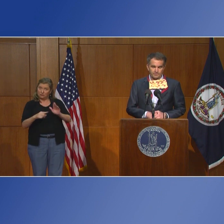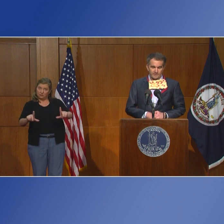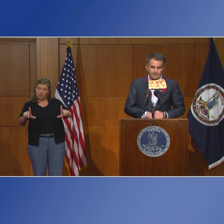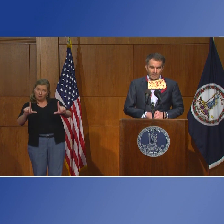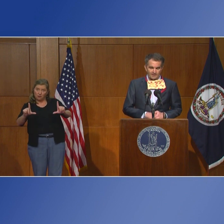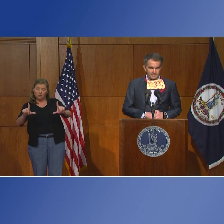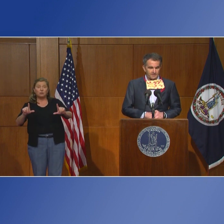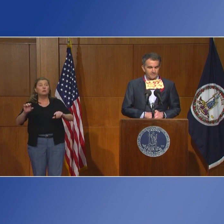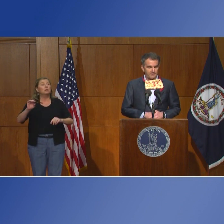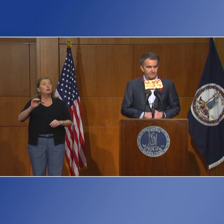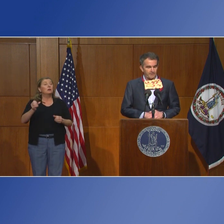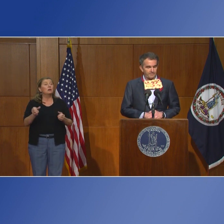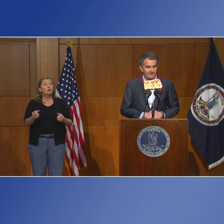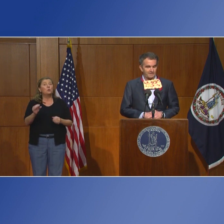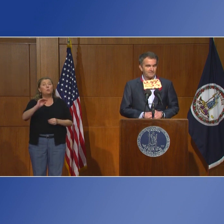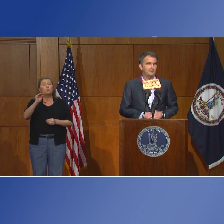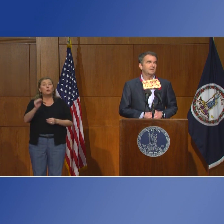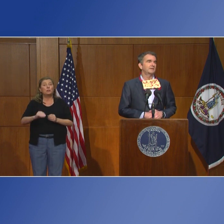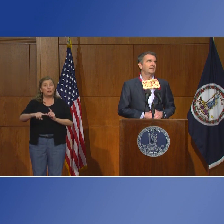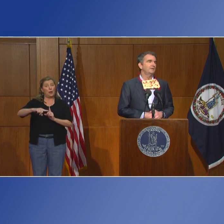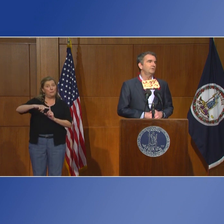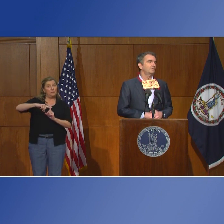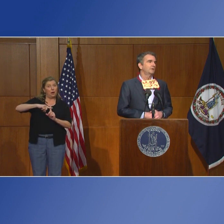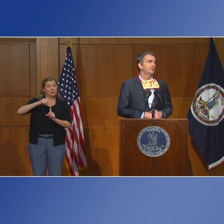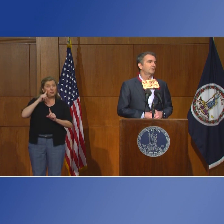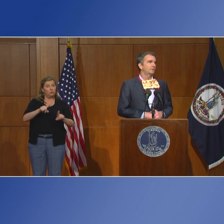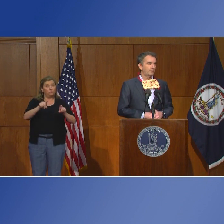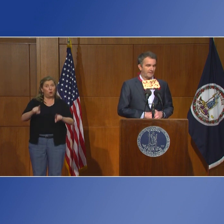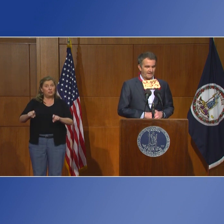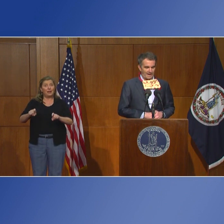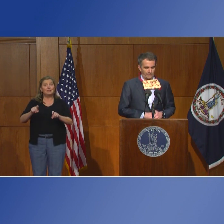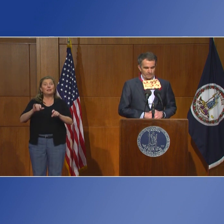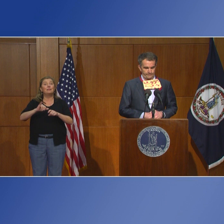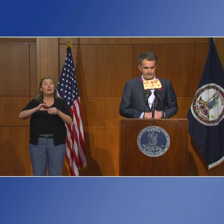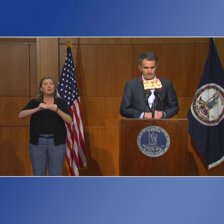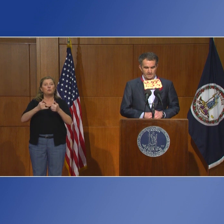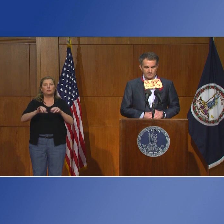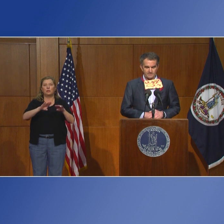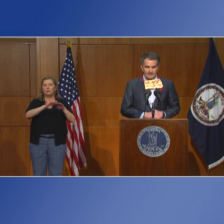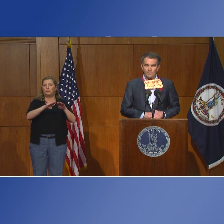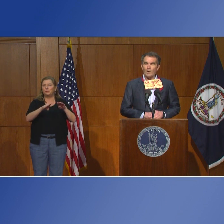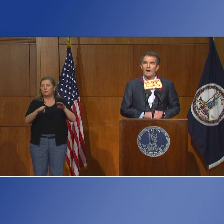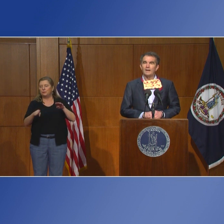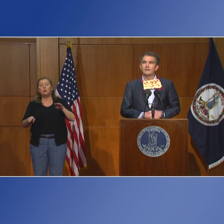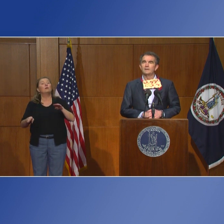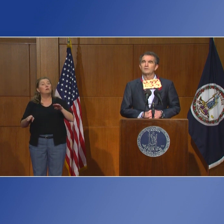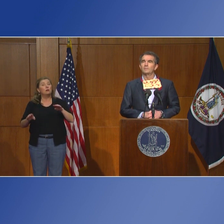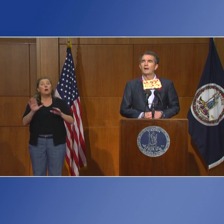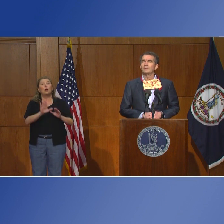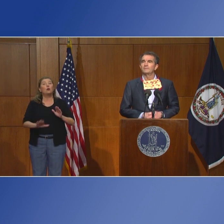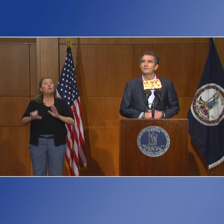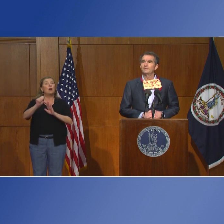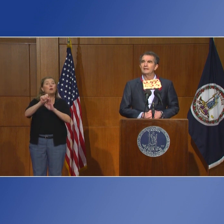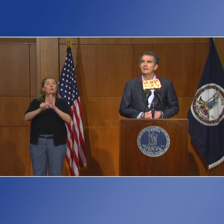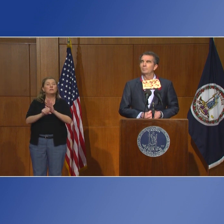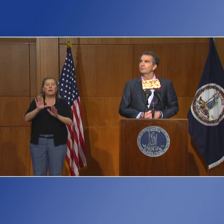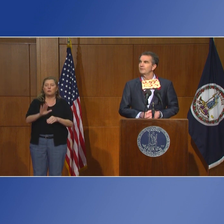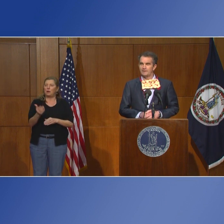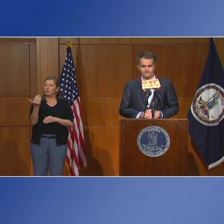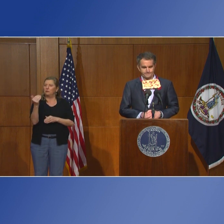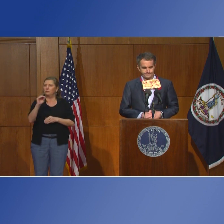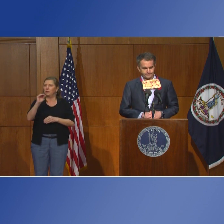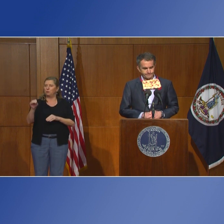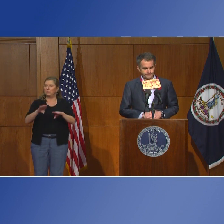diapositiva, sigue la tendencia a bajar 15%